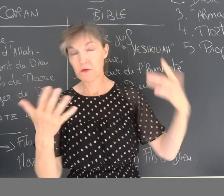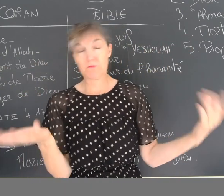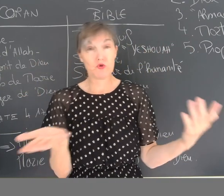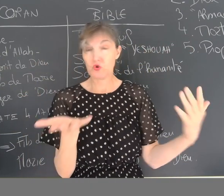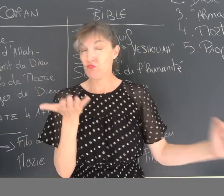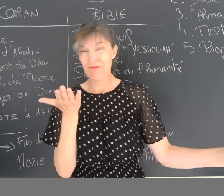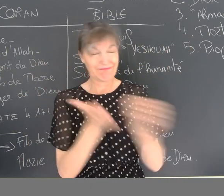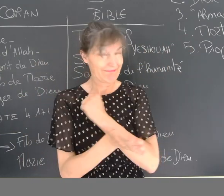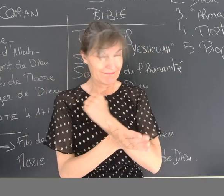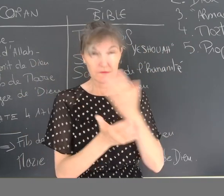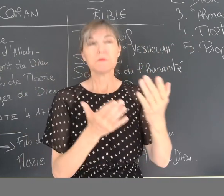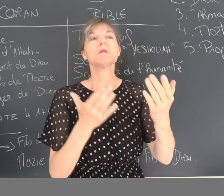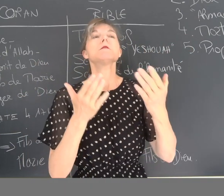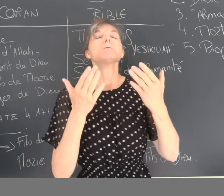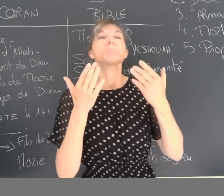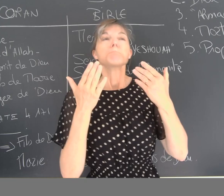vandalisé, cassé.